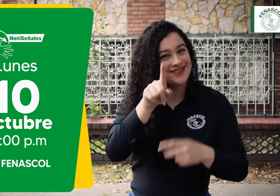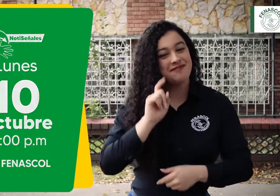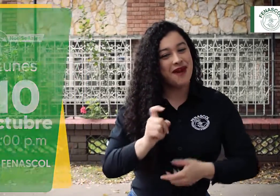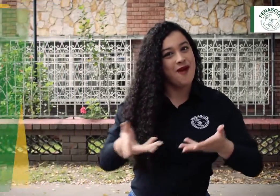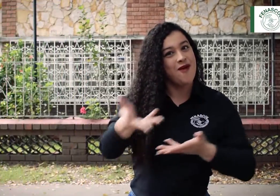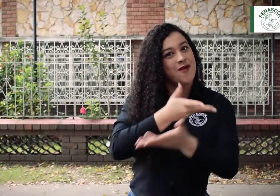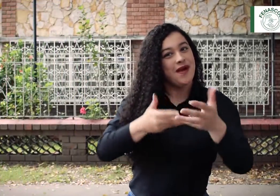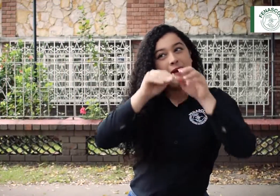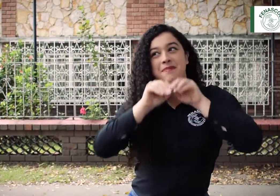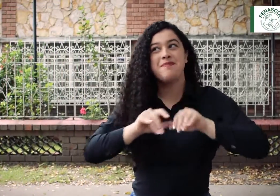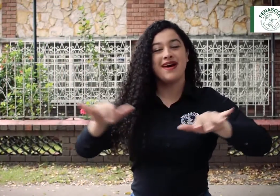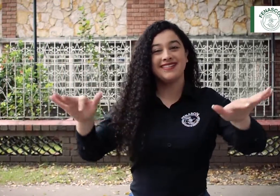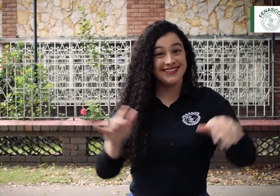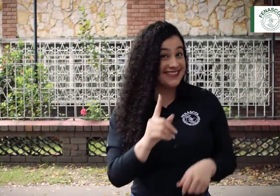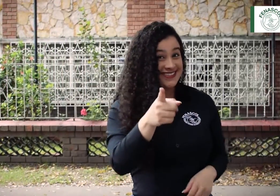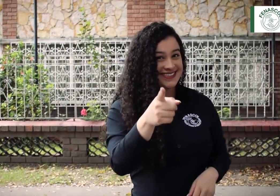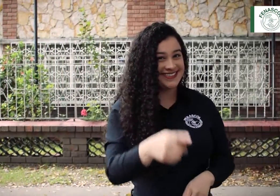pierdan. Comparte esta información. ¡Nos vemos!